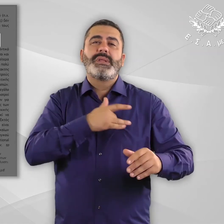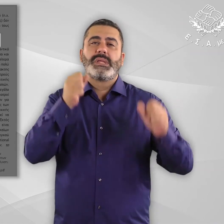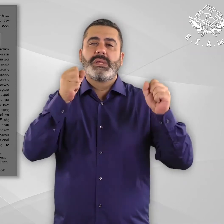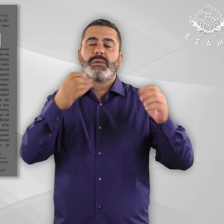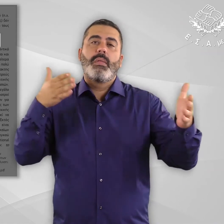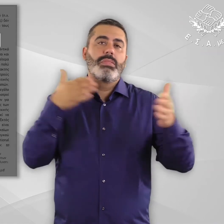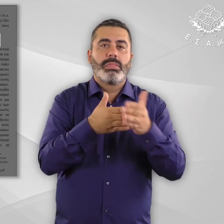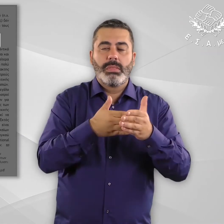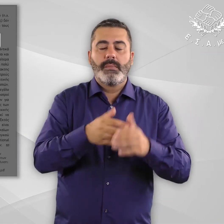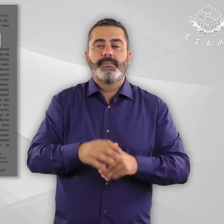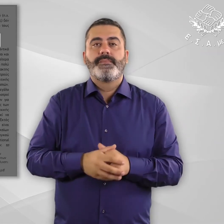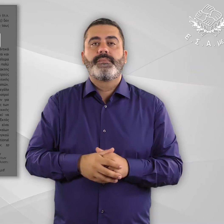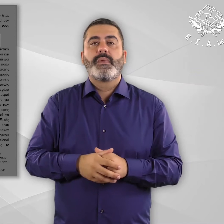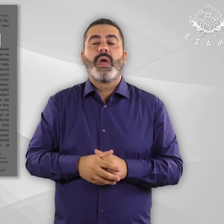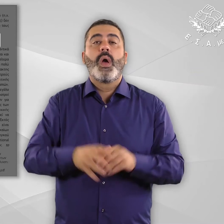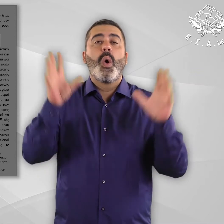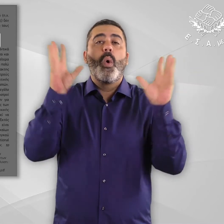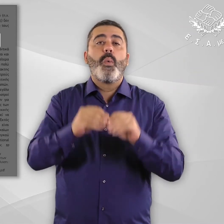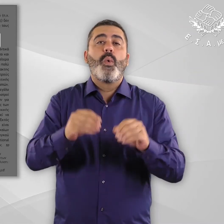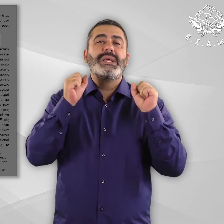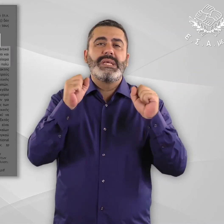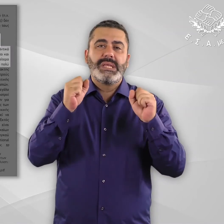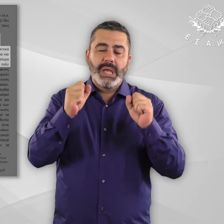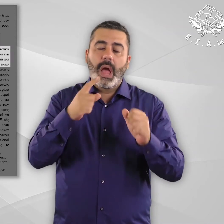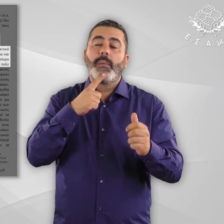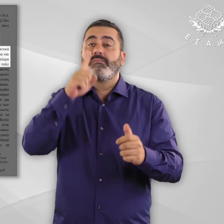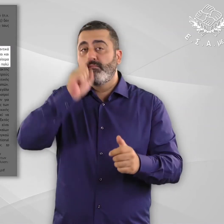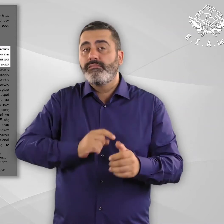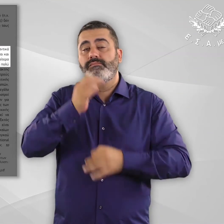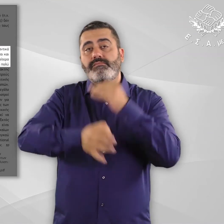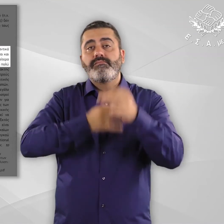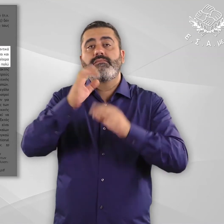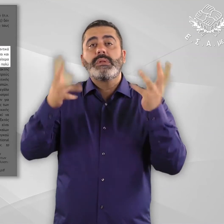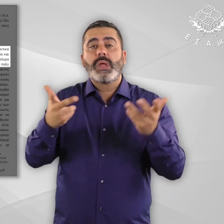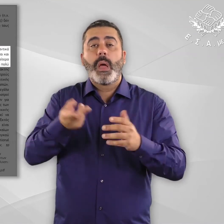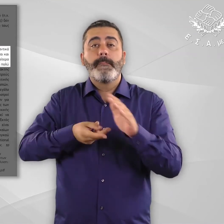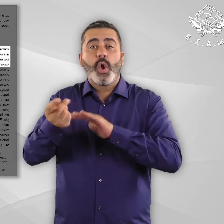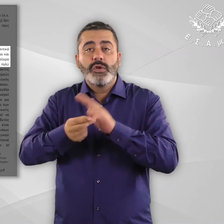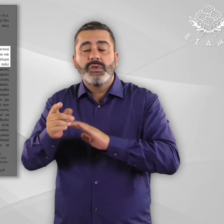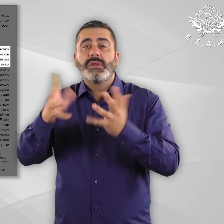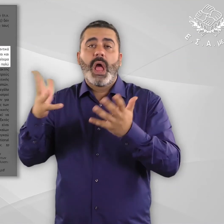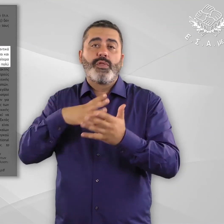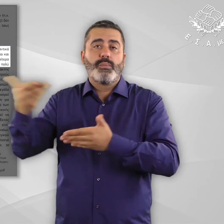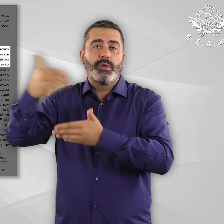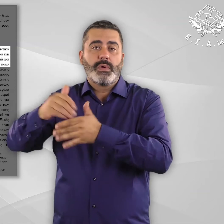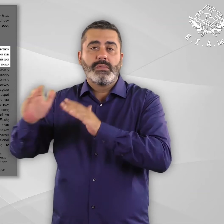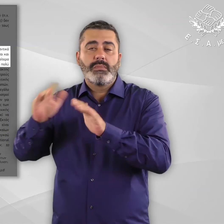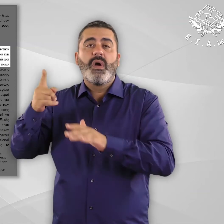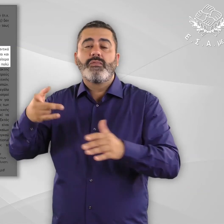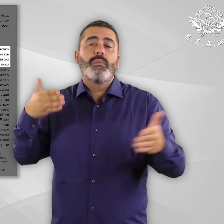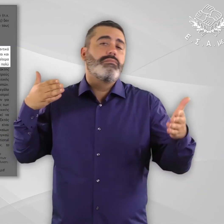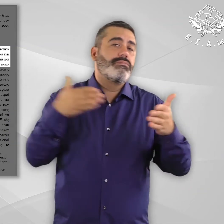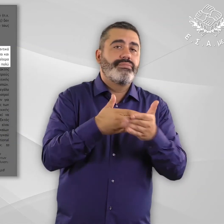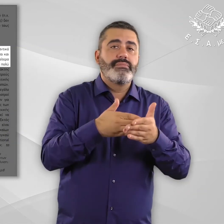Περιορισμένη πρόσβαση σε υπηρεσίες ψυχικής υγείας. Αναφορικά με την πρόσβαση στην υγεία, πολύ σημαντικό